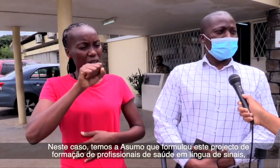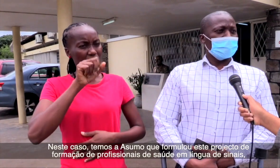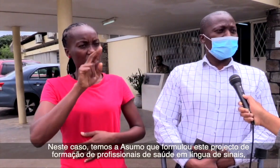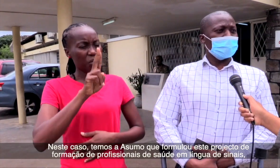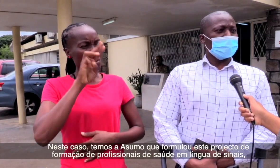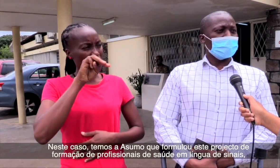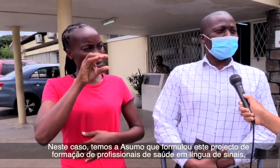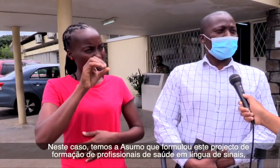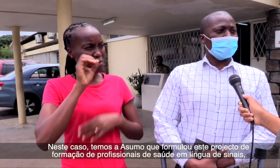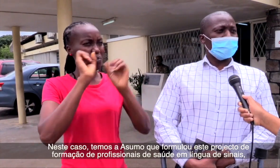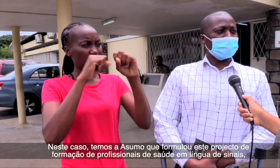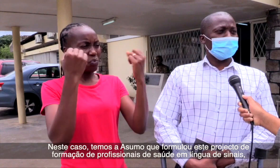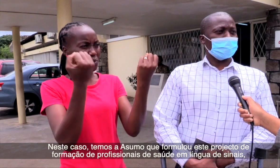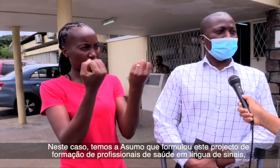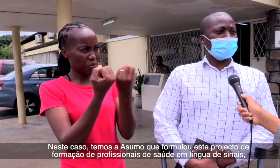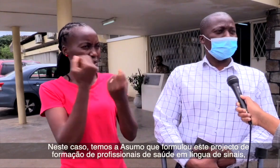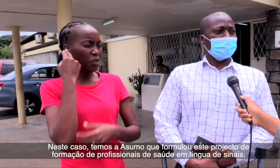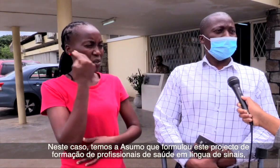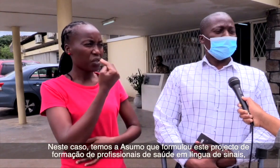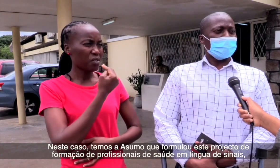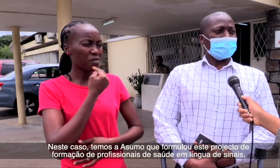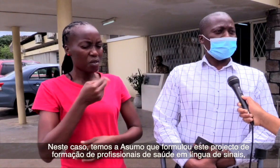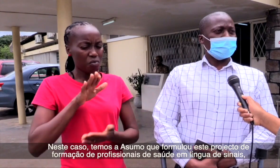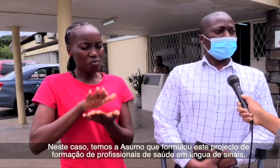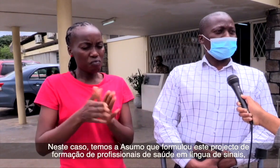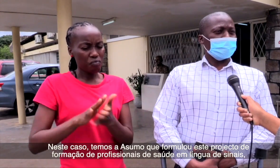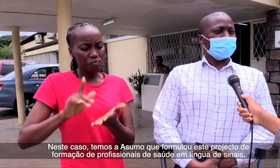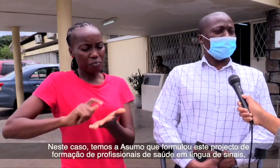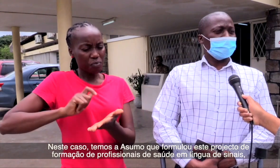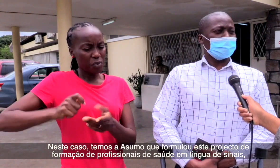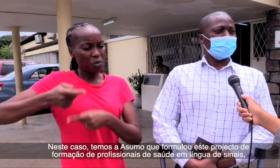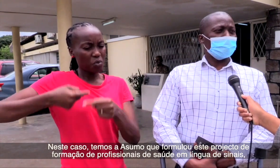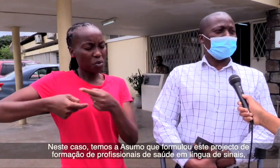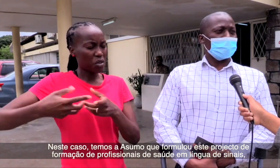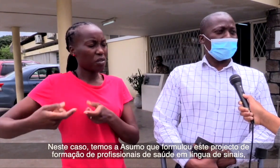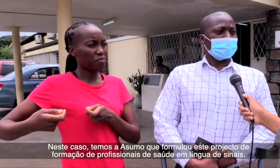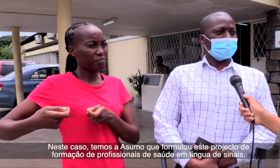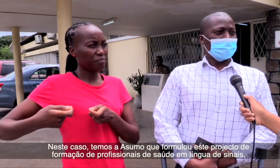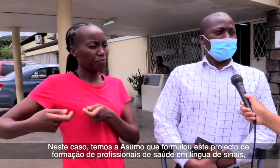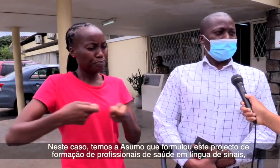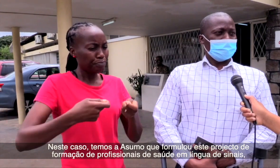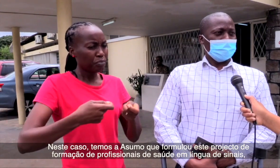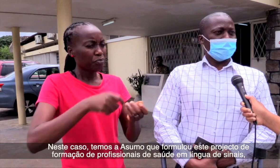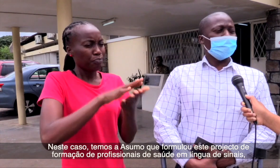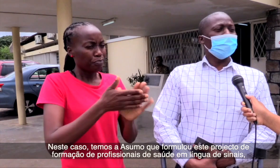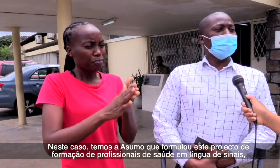elaborou este projeto para a formação dos profissionais de saúde